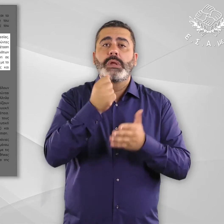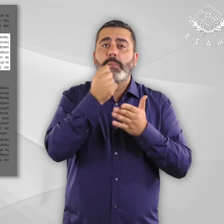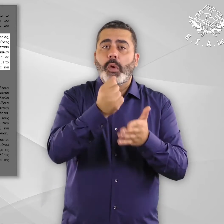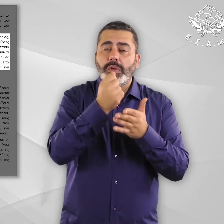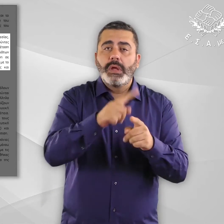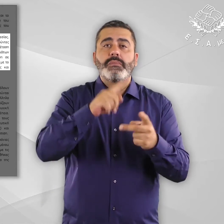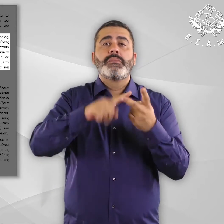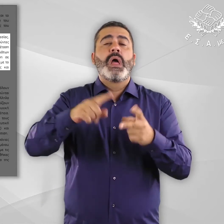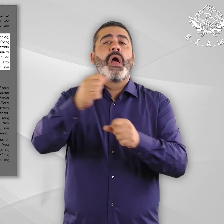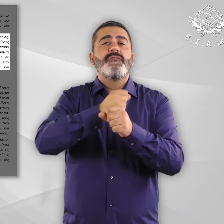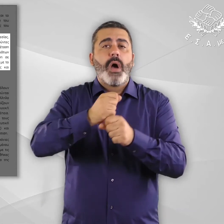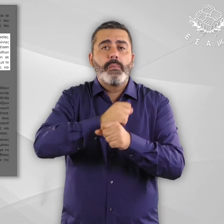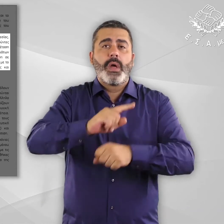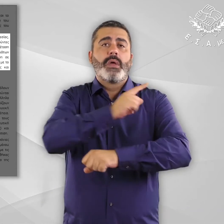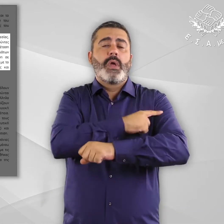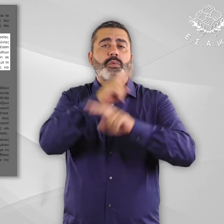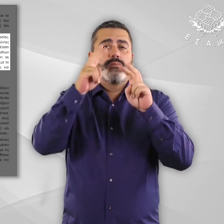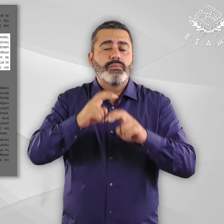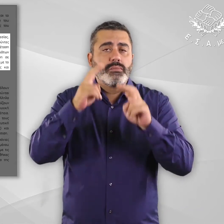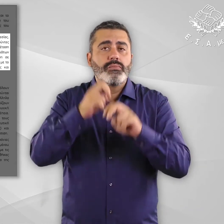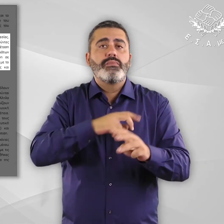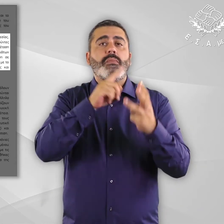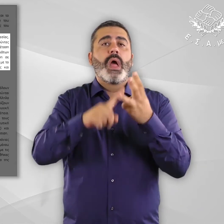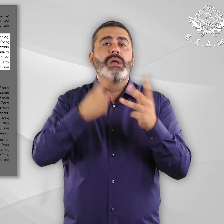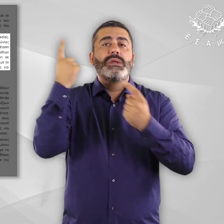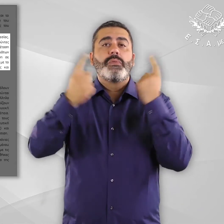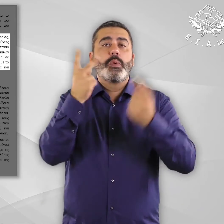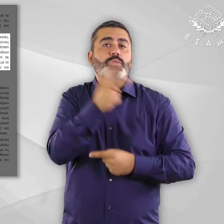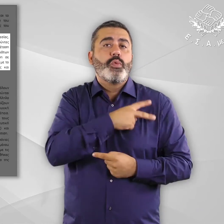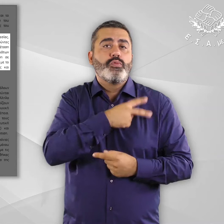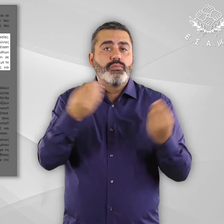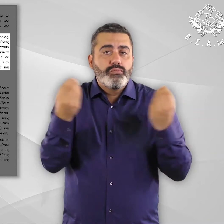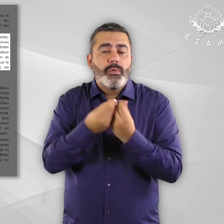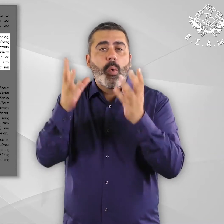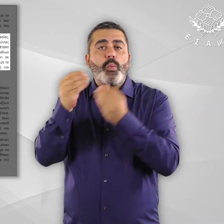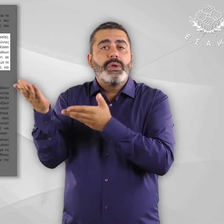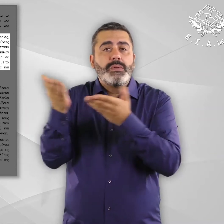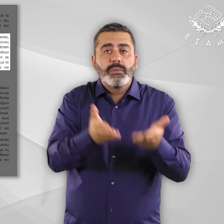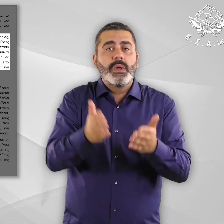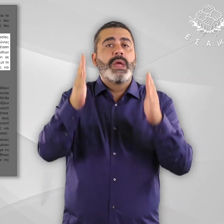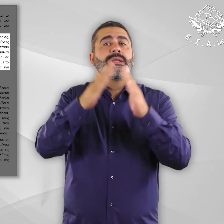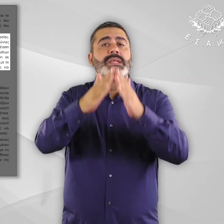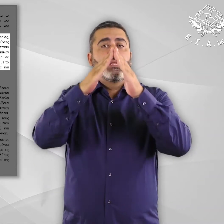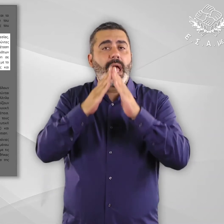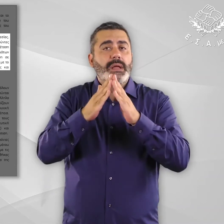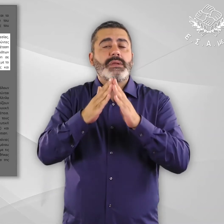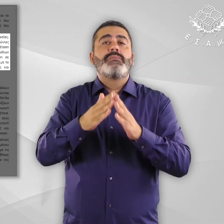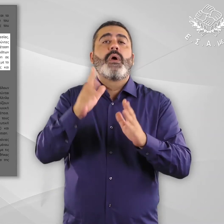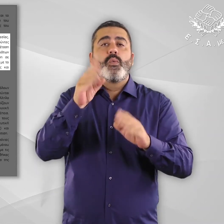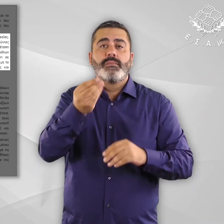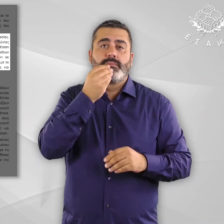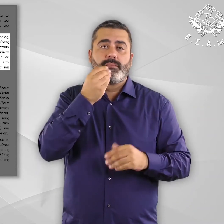και η αιτροφαρμακευτική περίθαλψη και με το δικαίωμα σε κατάλληλες συνθήκες υποδοχής, στέγασης και διαβίωσης.